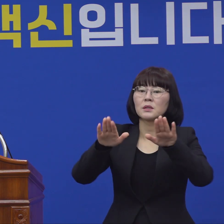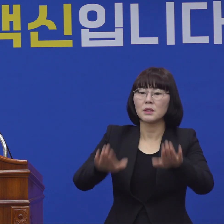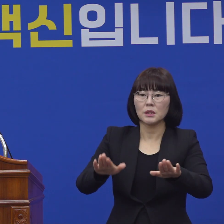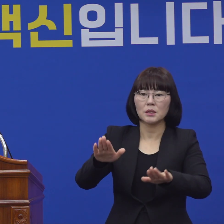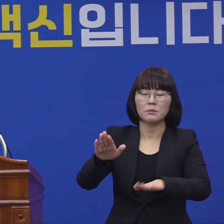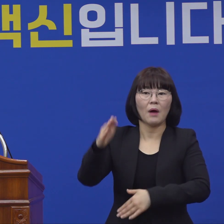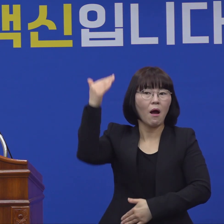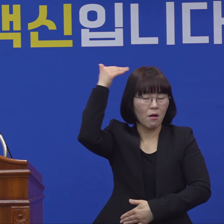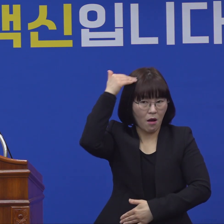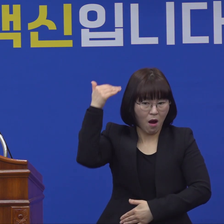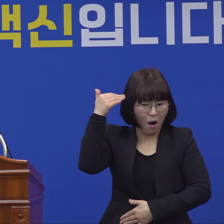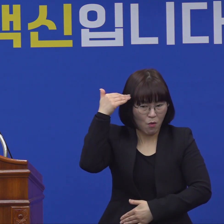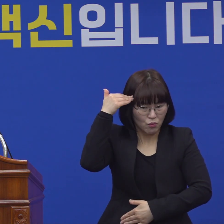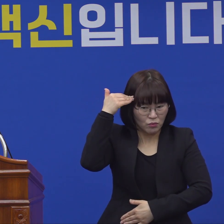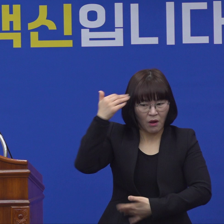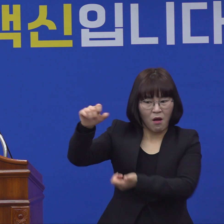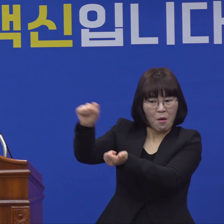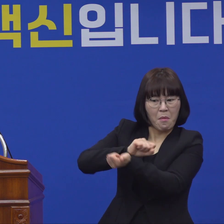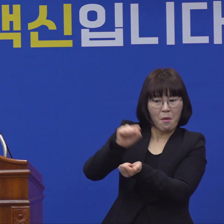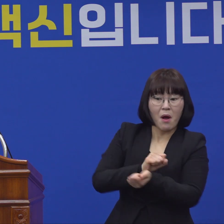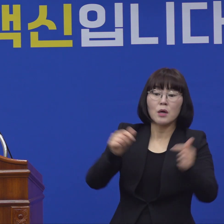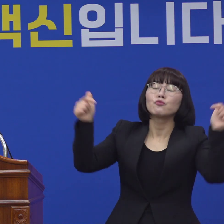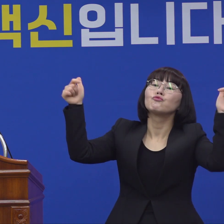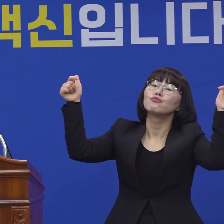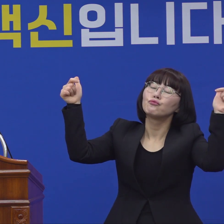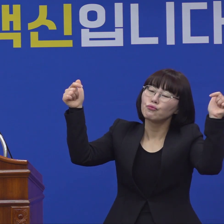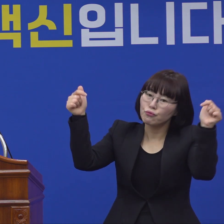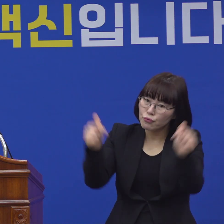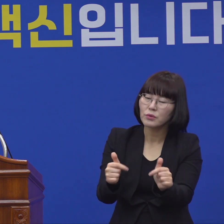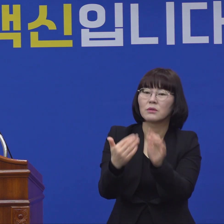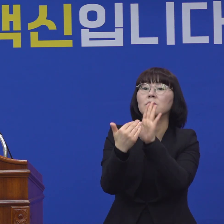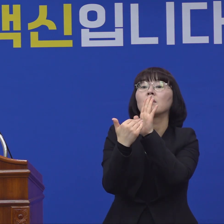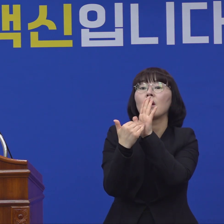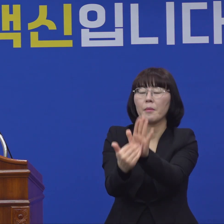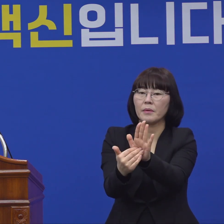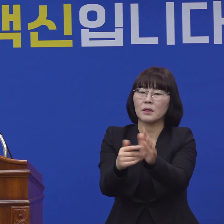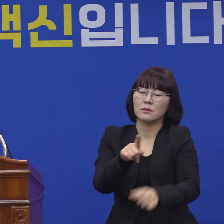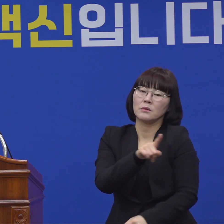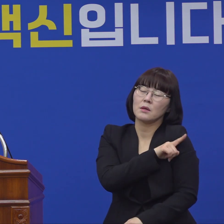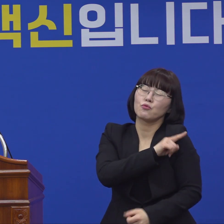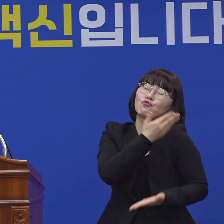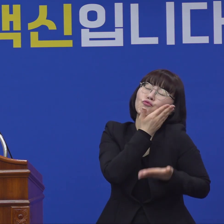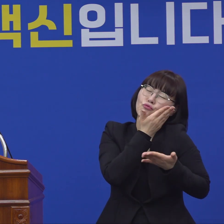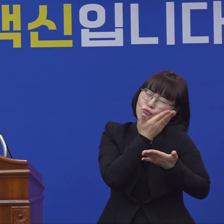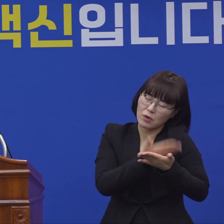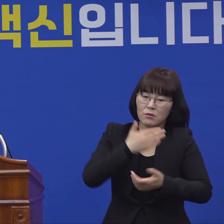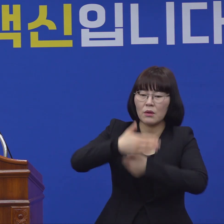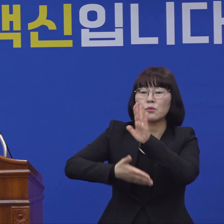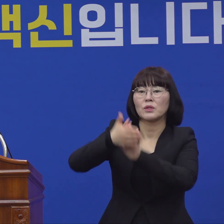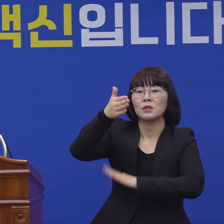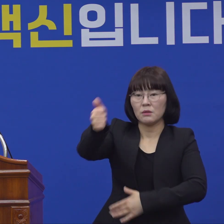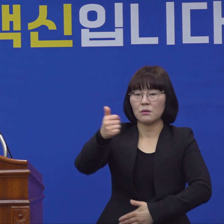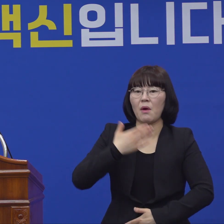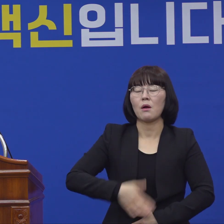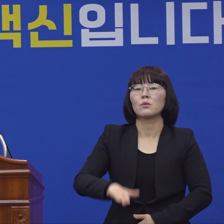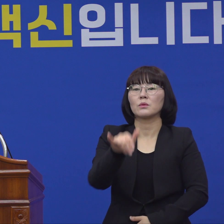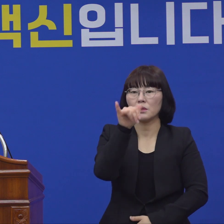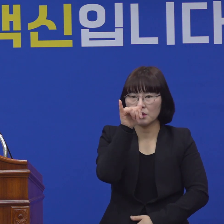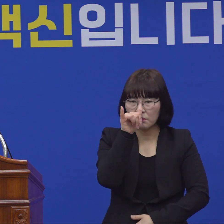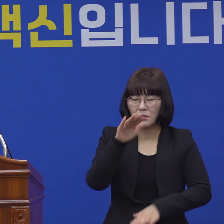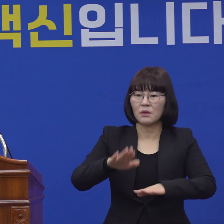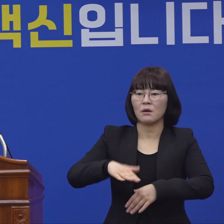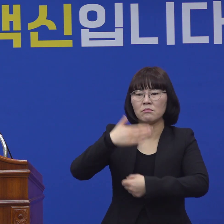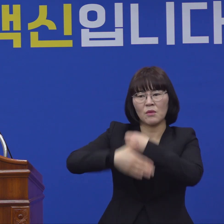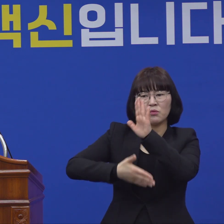전체의 코로나 확산을 방지하는 데 가장 중요하다는 점을 본인 스스로 인정을 하시고 그 점에 방역의